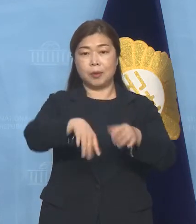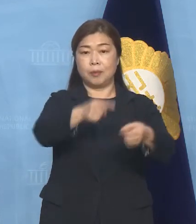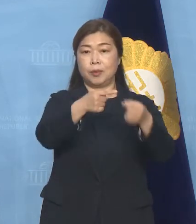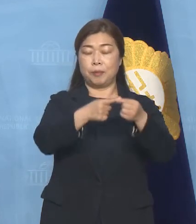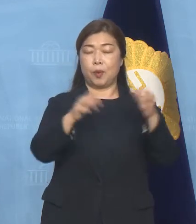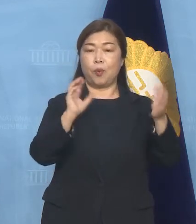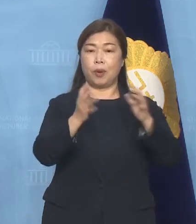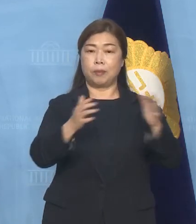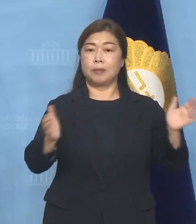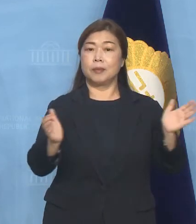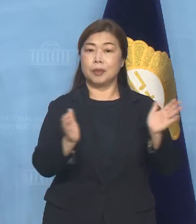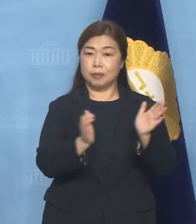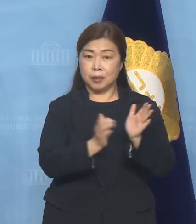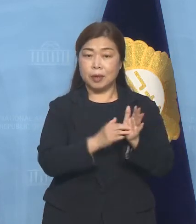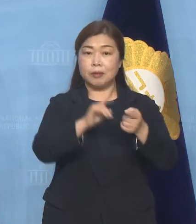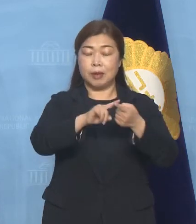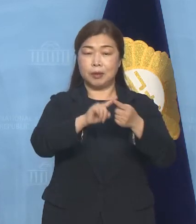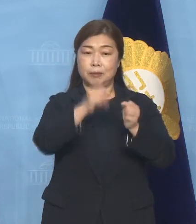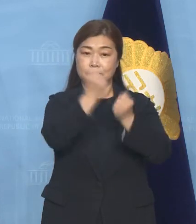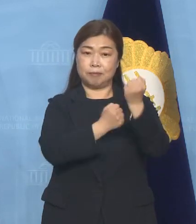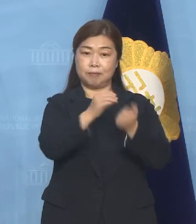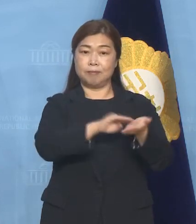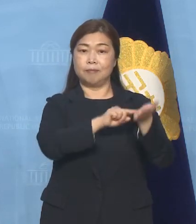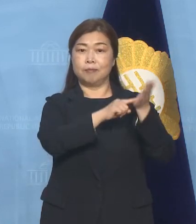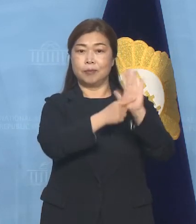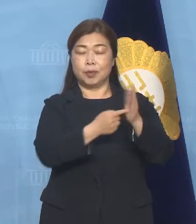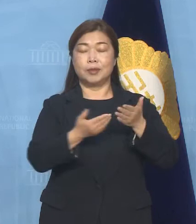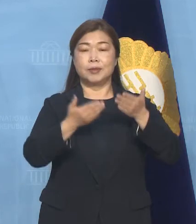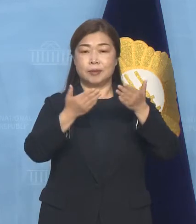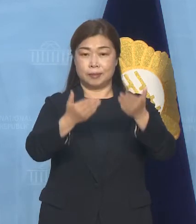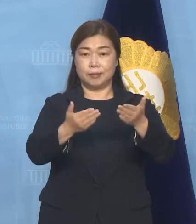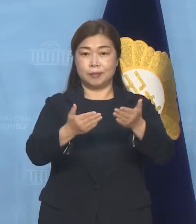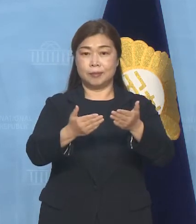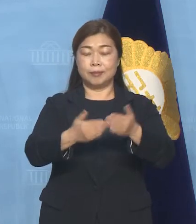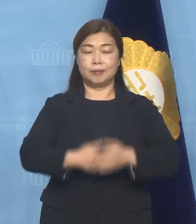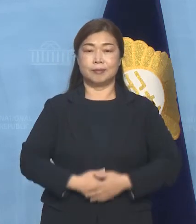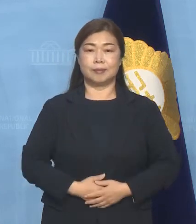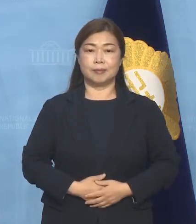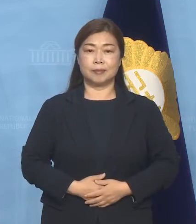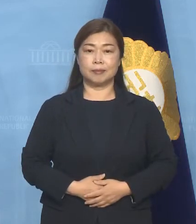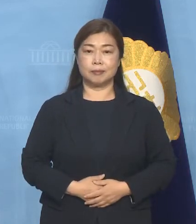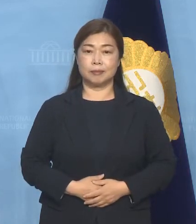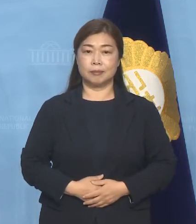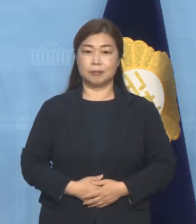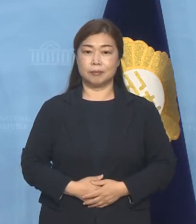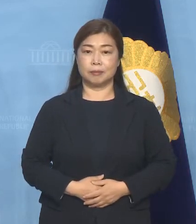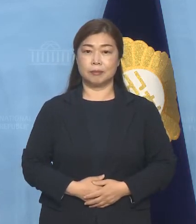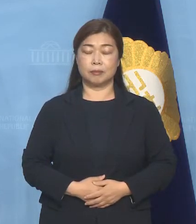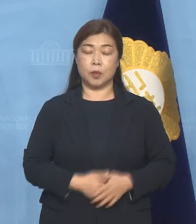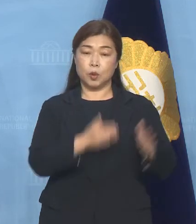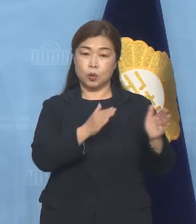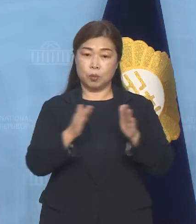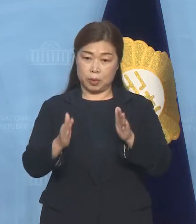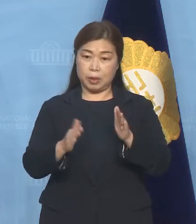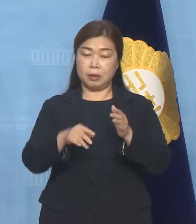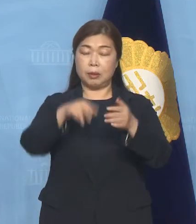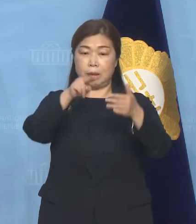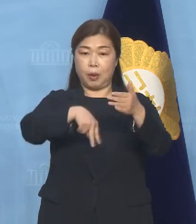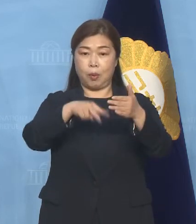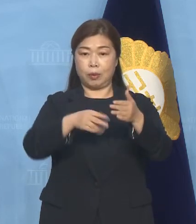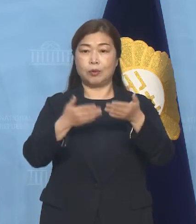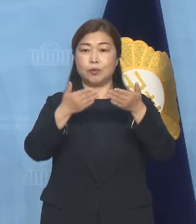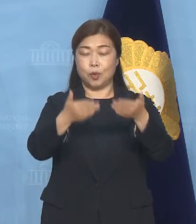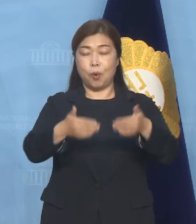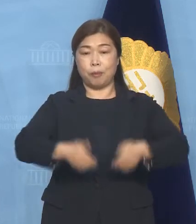번째 회의를 가졌습니다 그에 대한 브리핑을 해드리고자 이 자리에 서게 됐습니다 준비된 것을 읽고